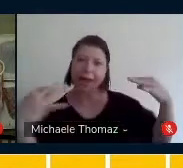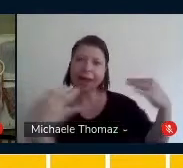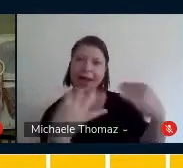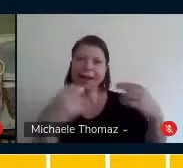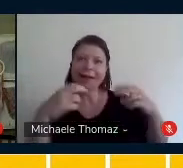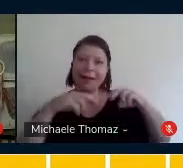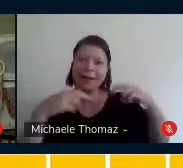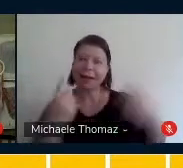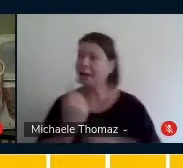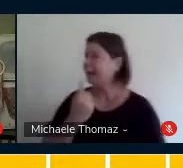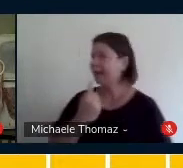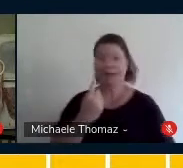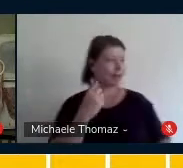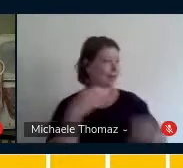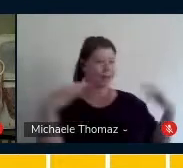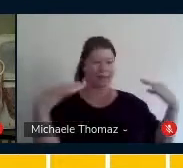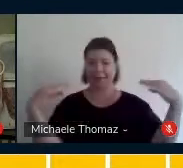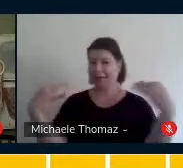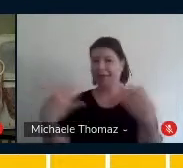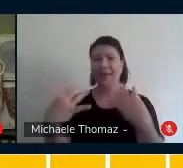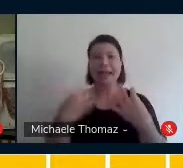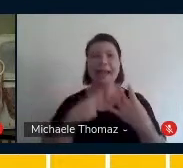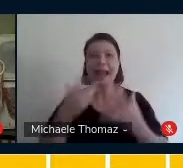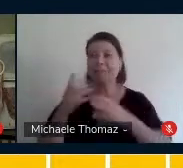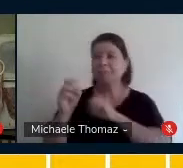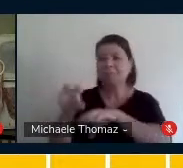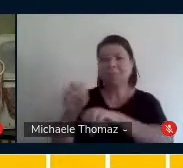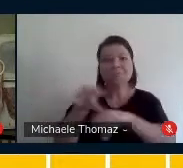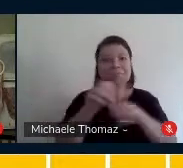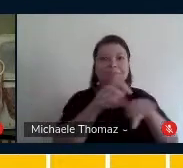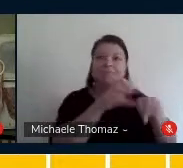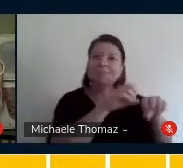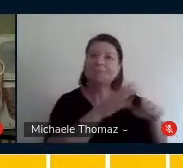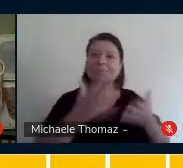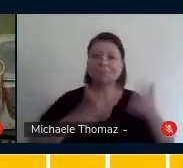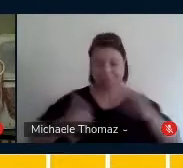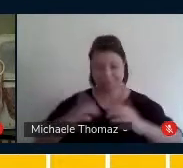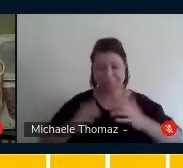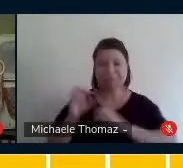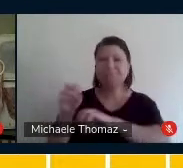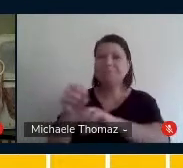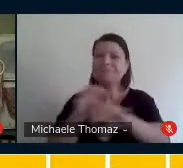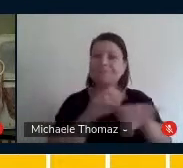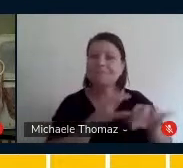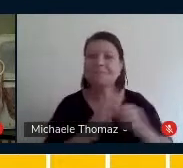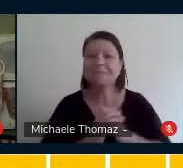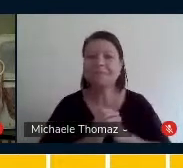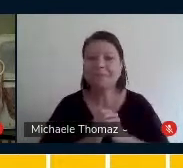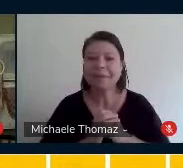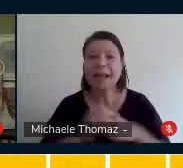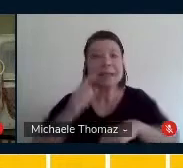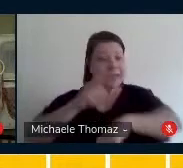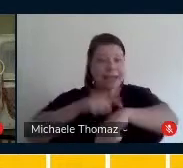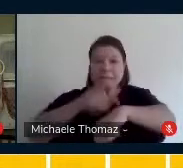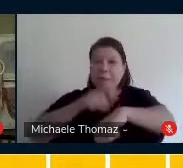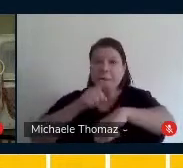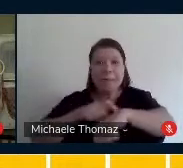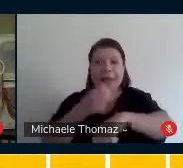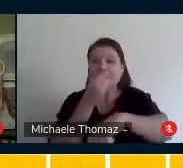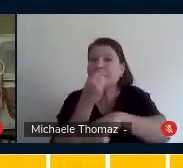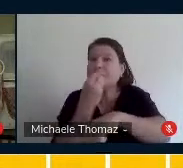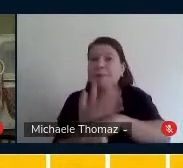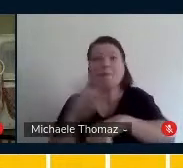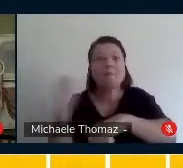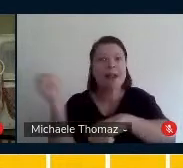volta da Paula, e ela ficou ali ensinando os seus colegas. E nessa hora, foi muito rico,